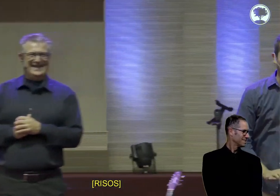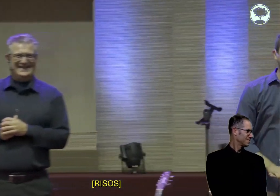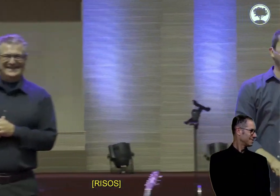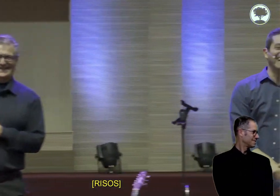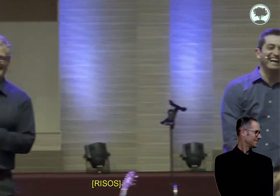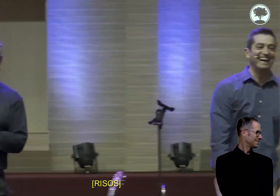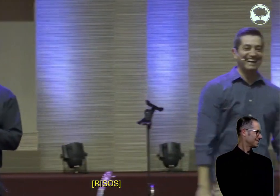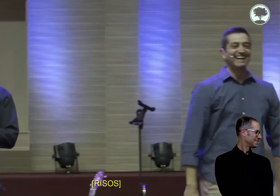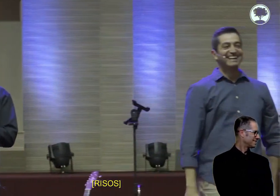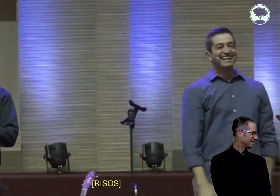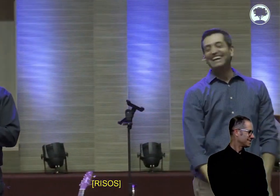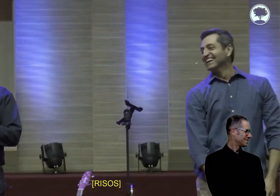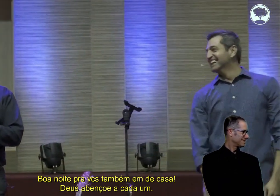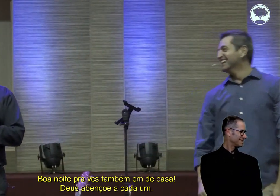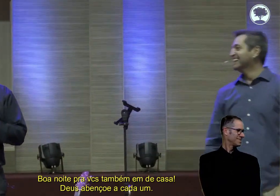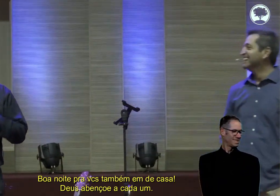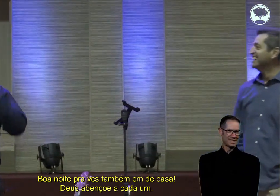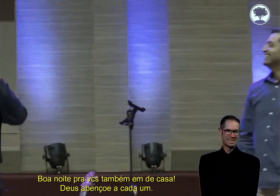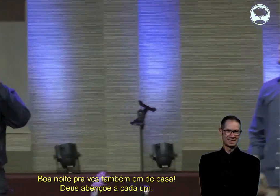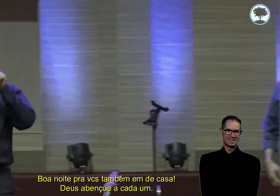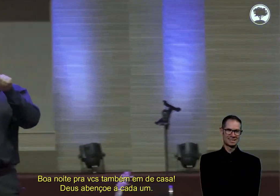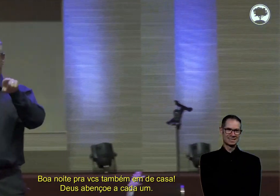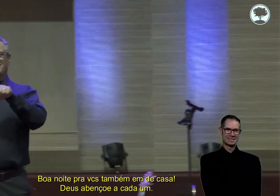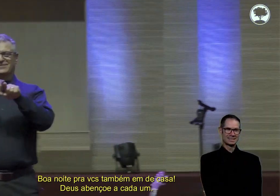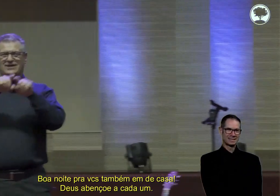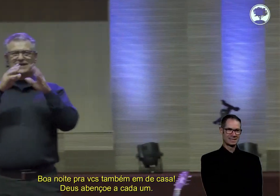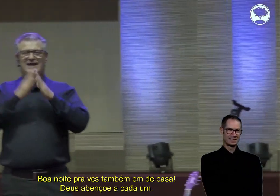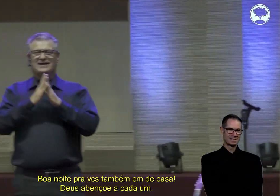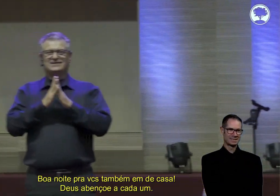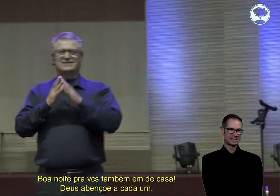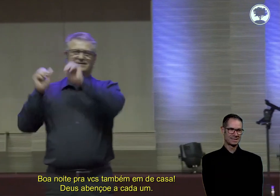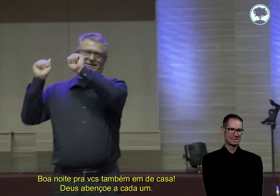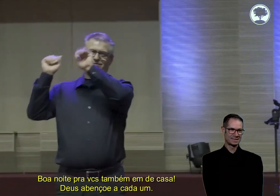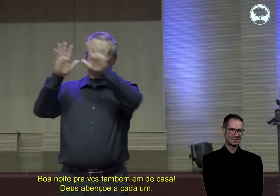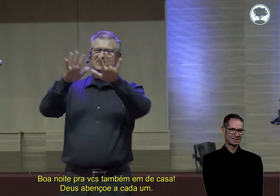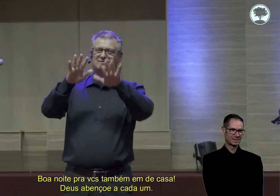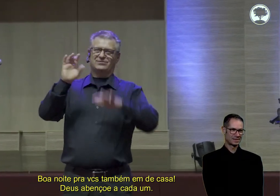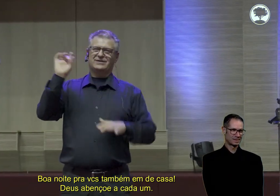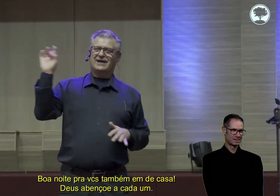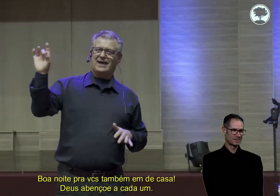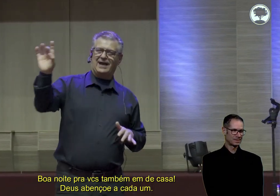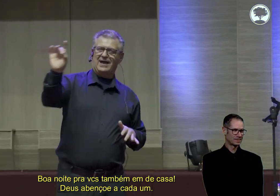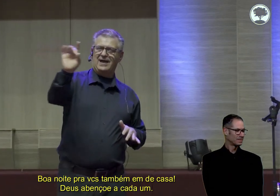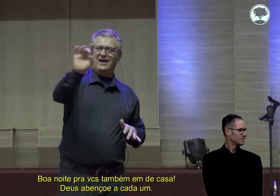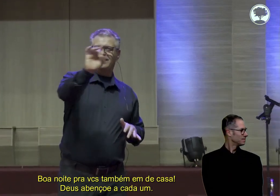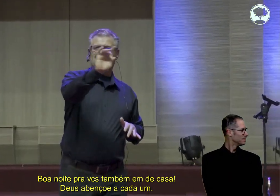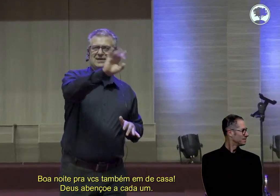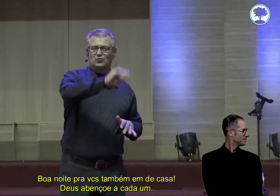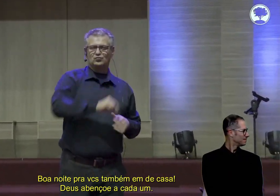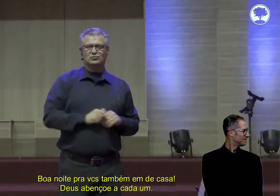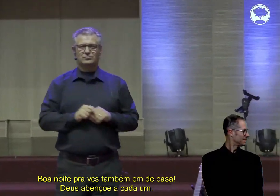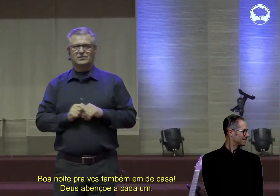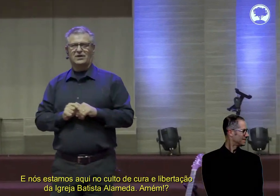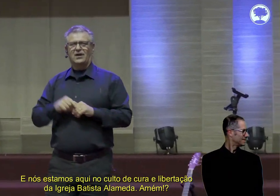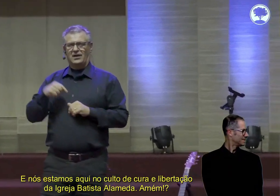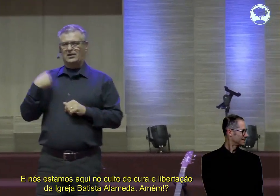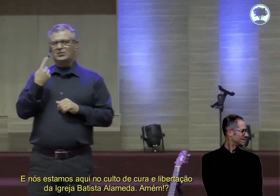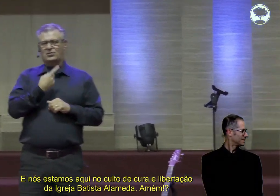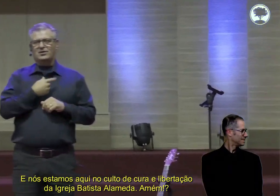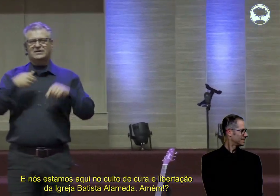E aí? Boa noite, você também em casa. Deus abençoe a cada um.